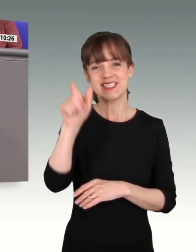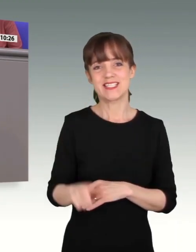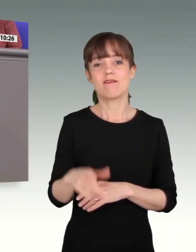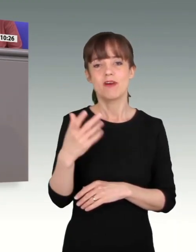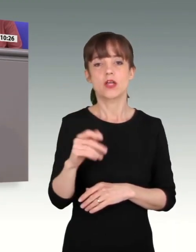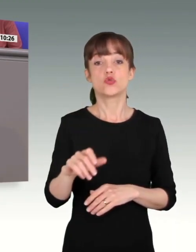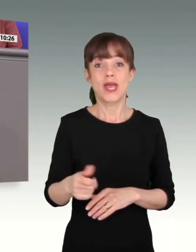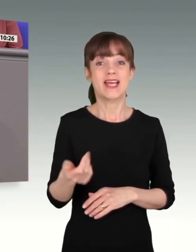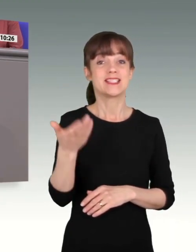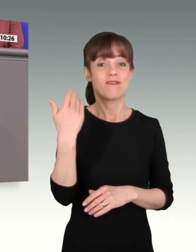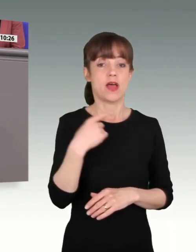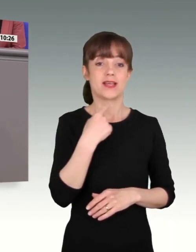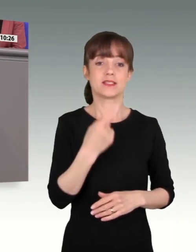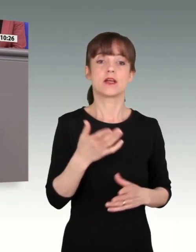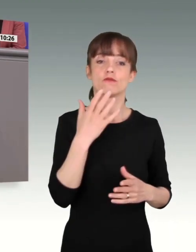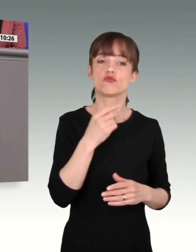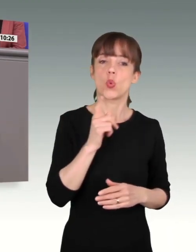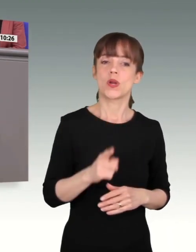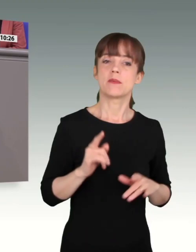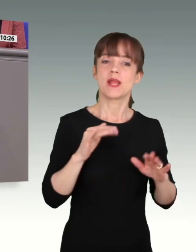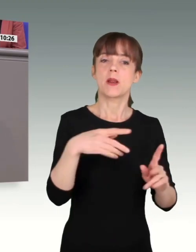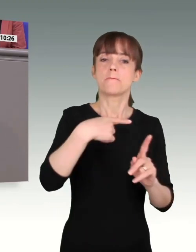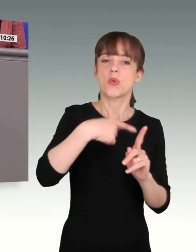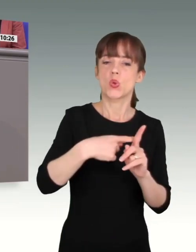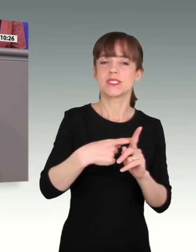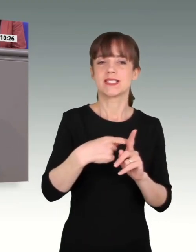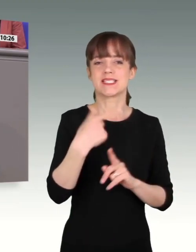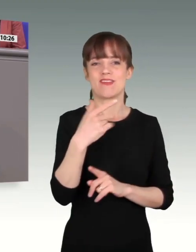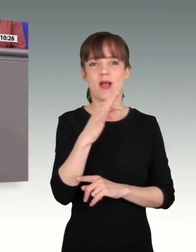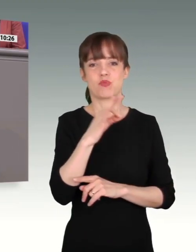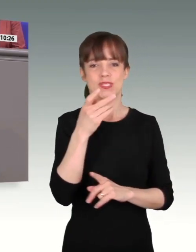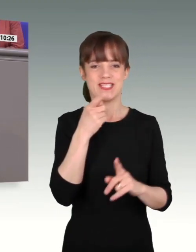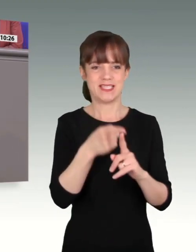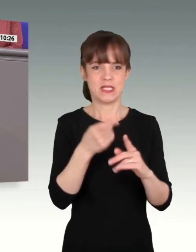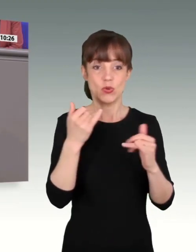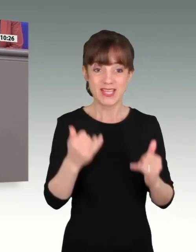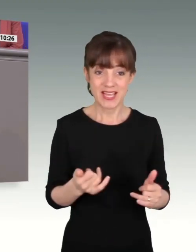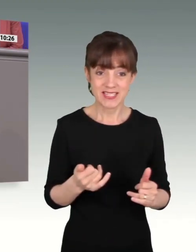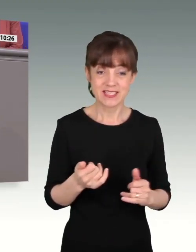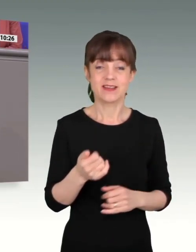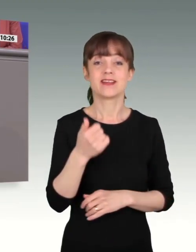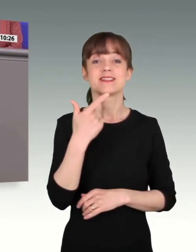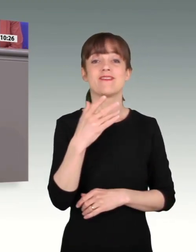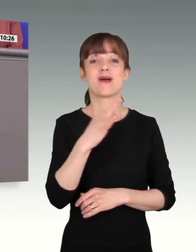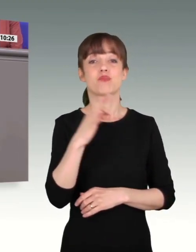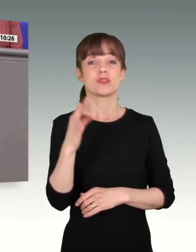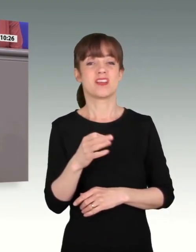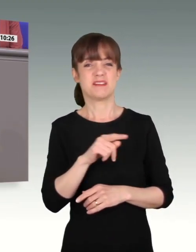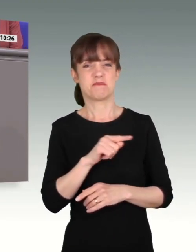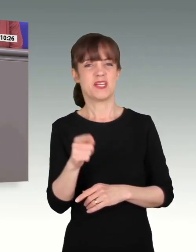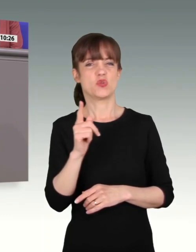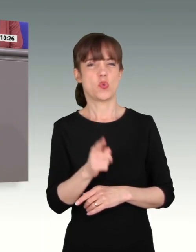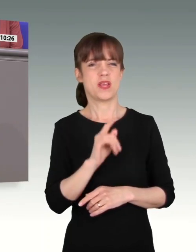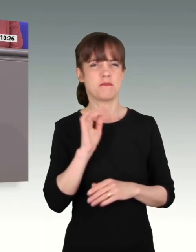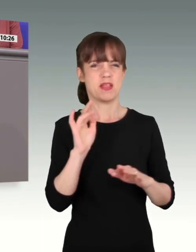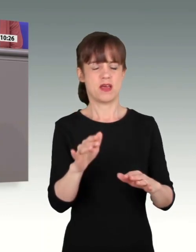100 Milliarden Euro plus das 2-Prozent-Ziel, und daraus wurde jetzt 2 Prozent minus 100 Milliarden. Und das werden wir so